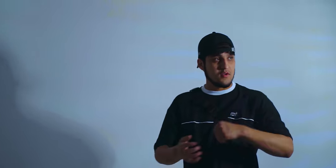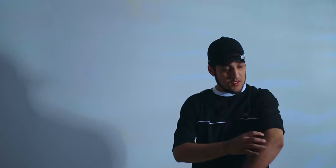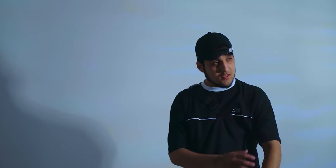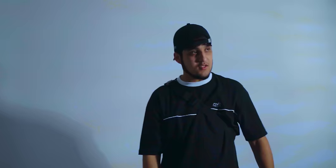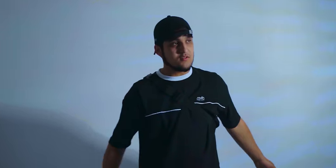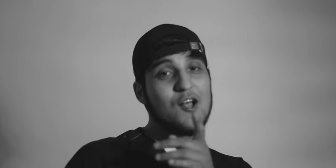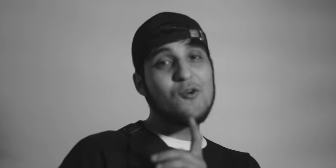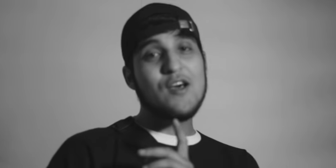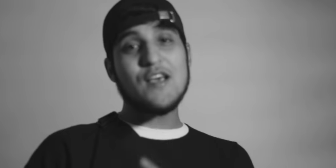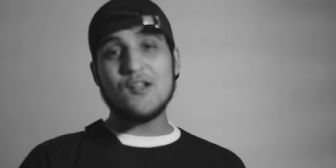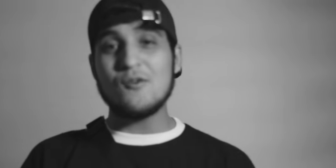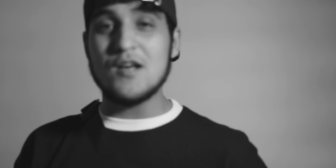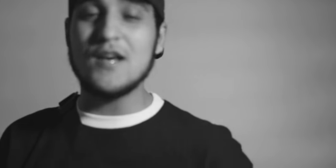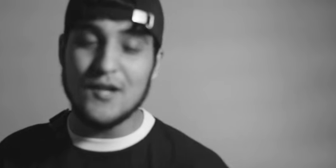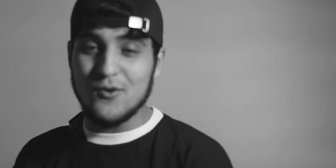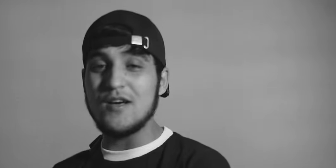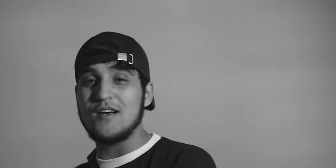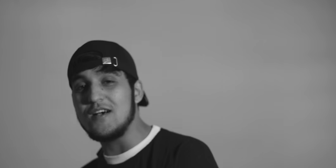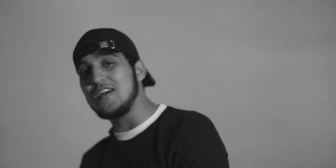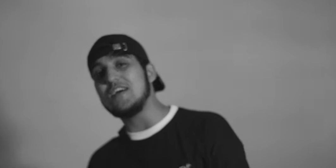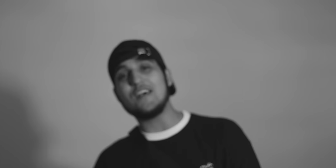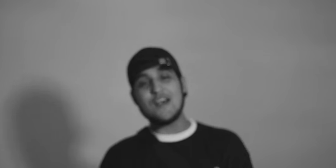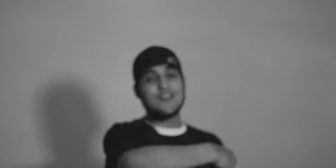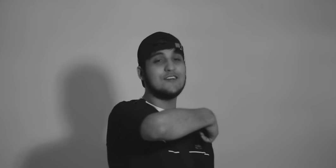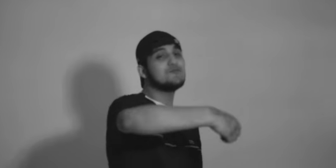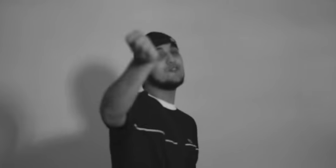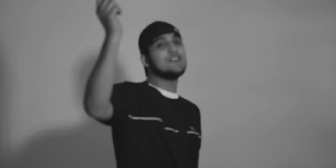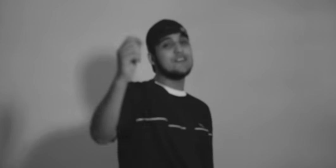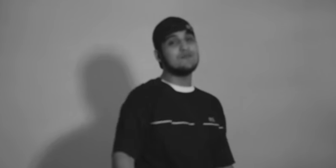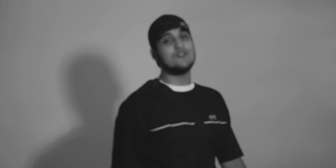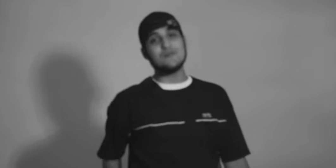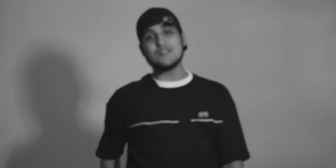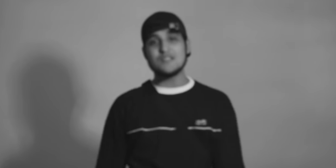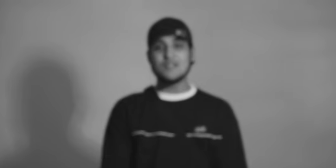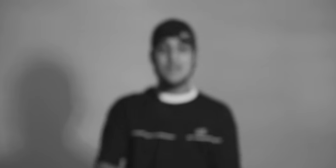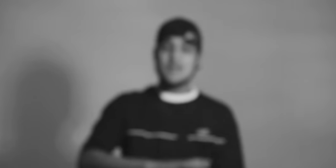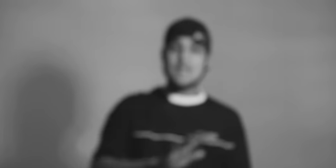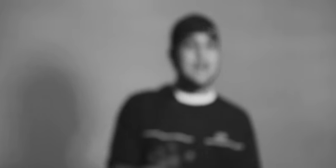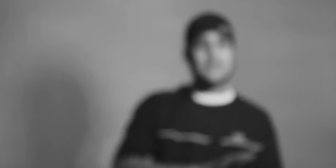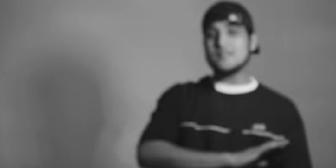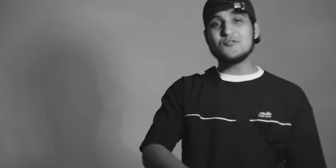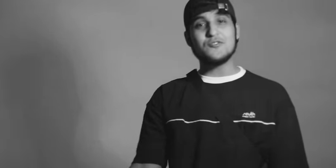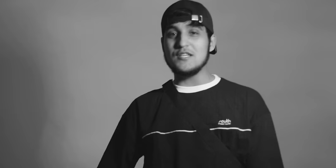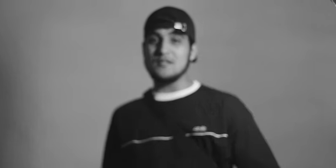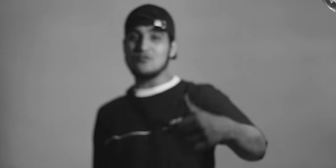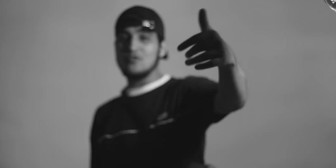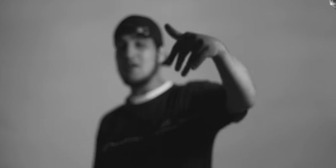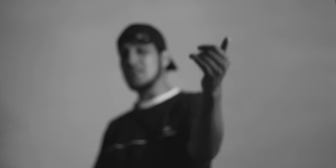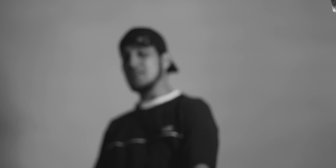Yalvara, yalvara, yalvara Yaram küngləm dolmadı Yaram küngləm dolmadı